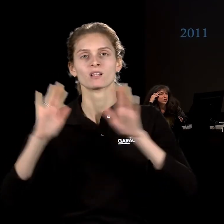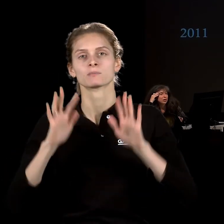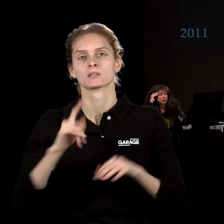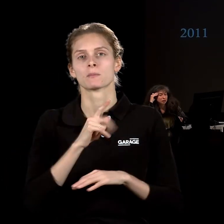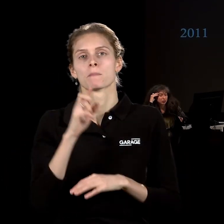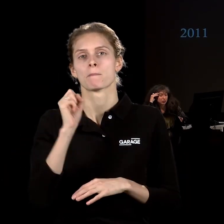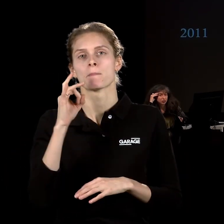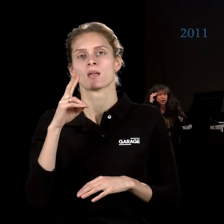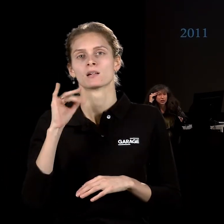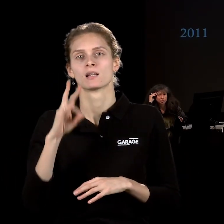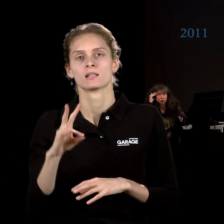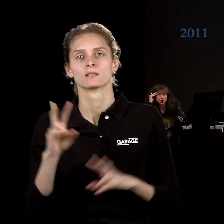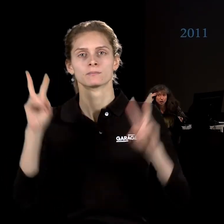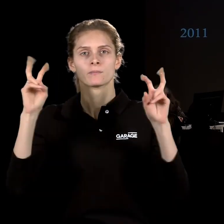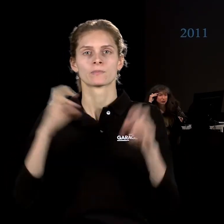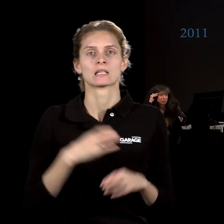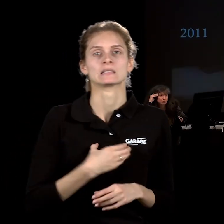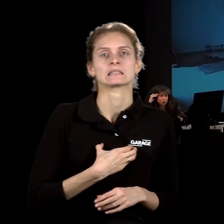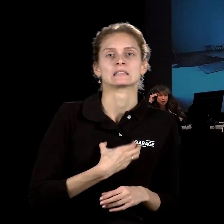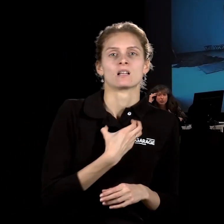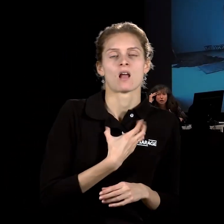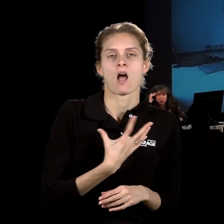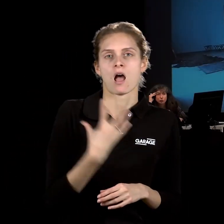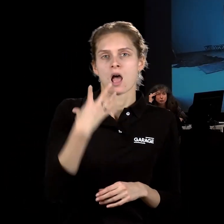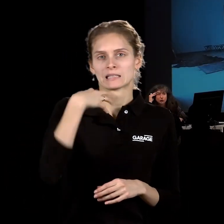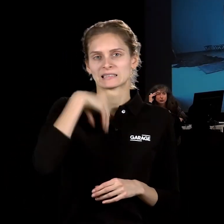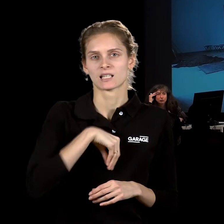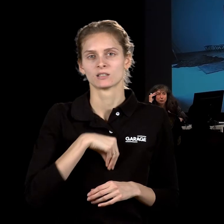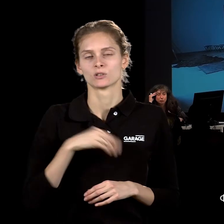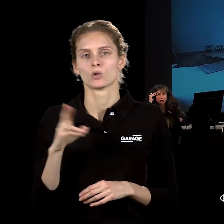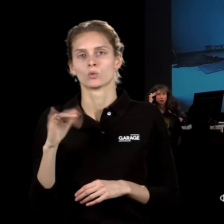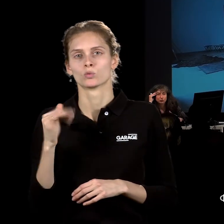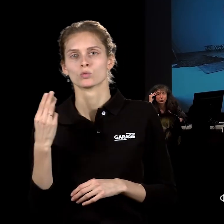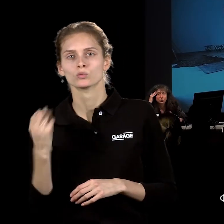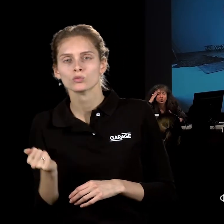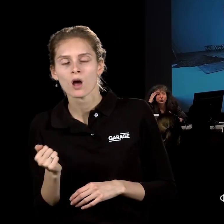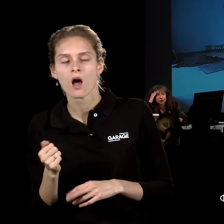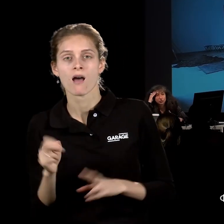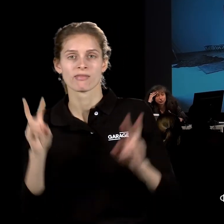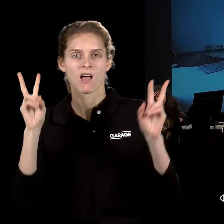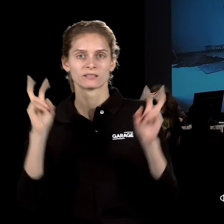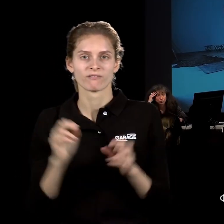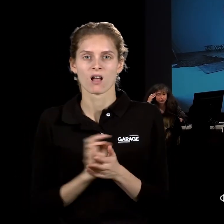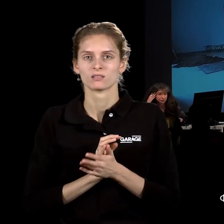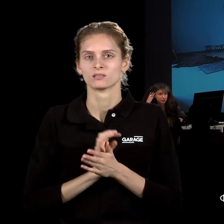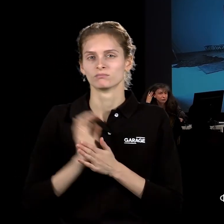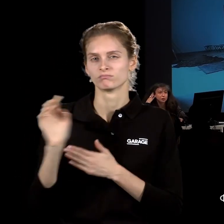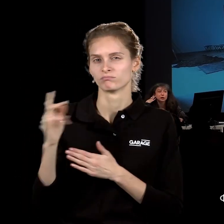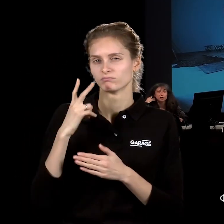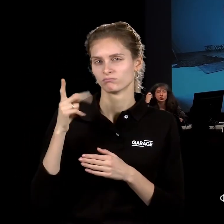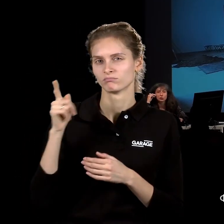Берлине. Страх съесть душа будет правильным русским названием, потому что название это отсылает к фильму